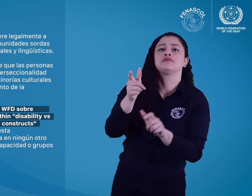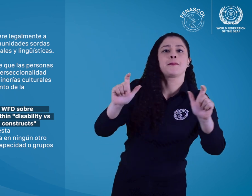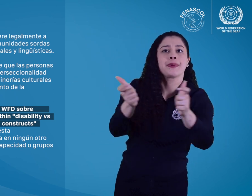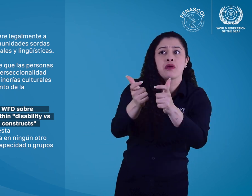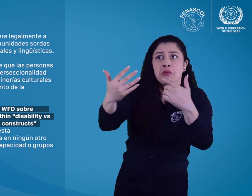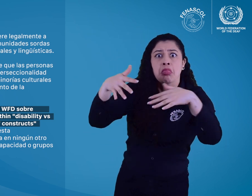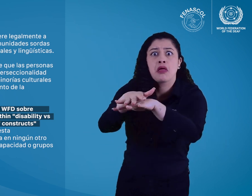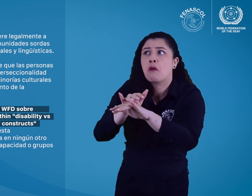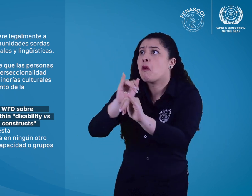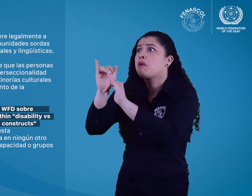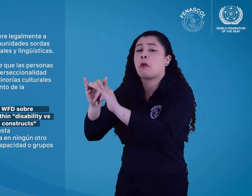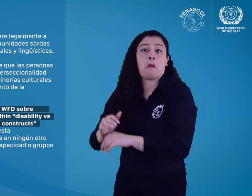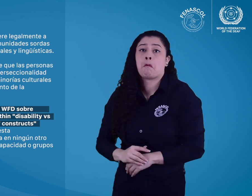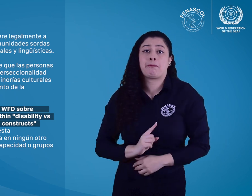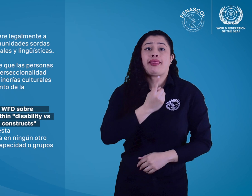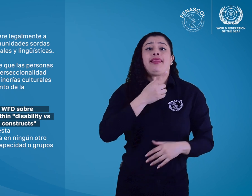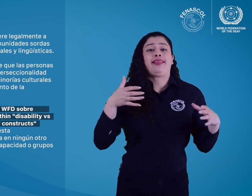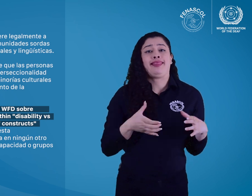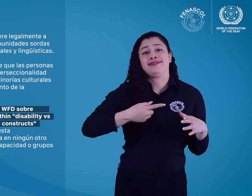discapacidad o grupos minoritarios.